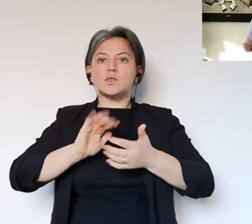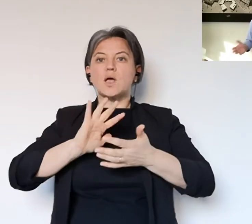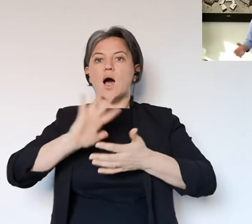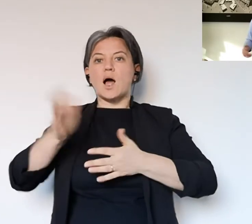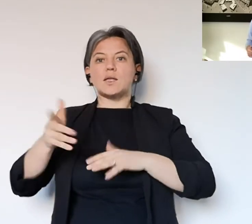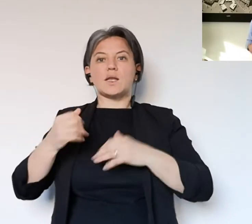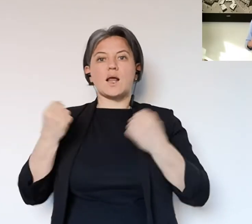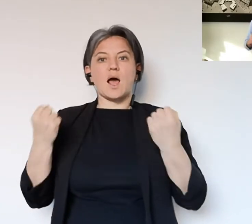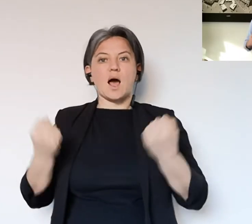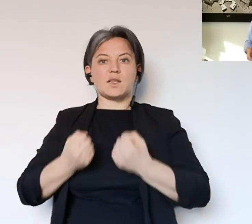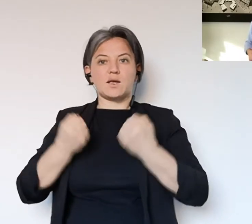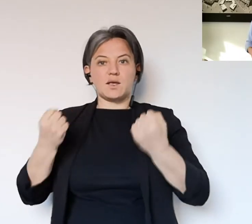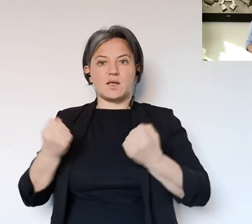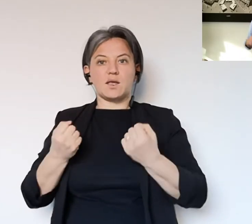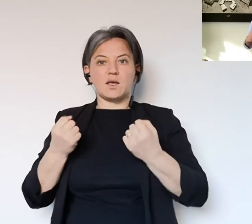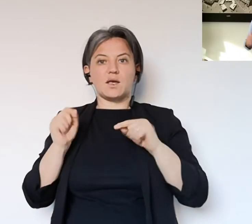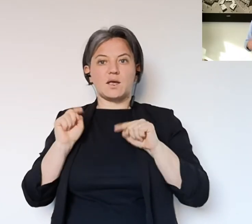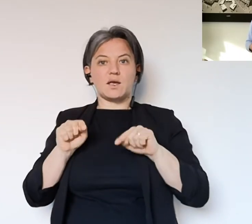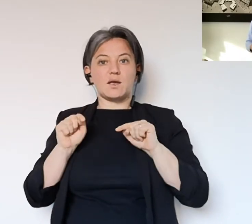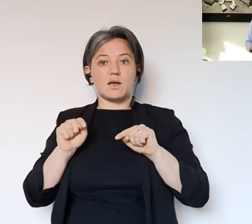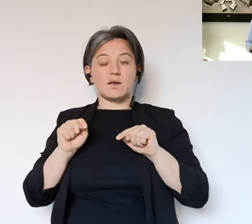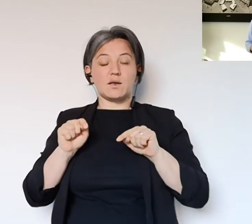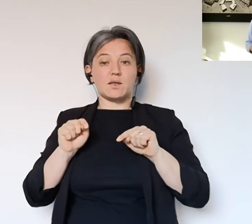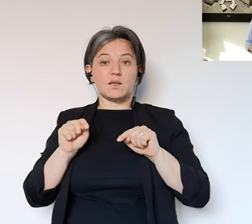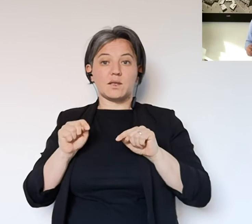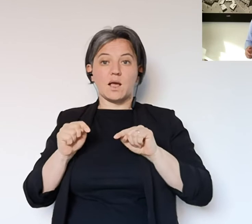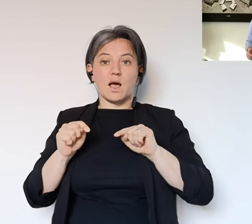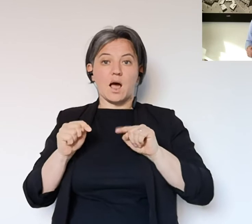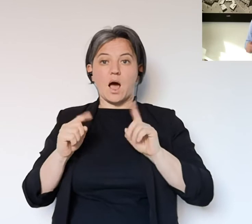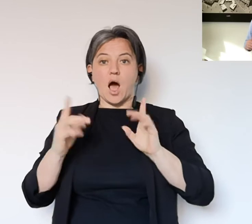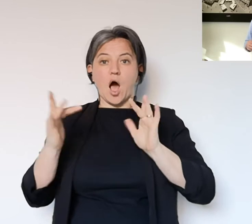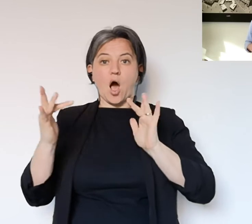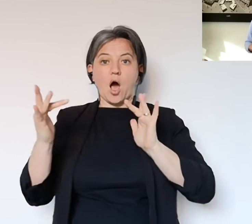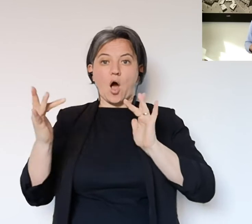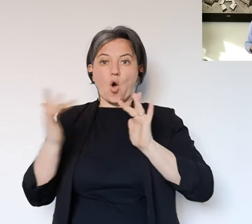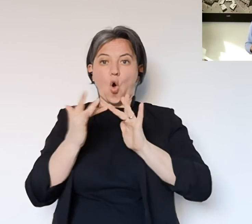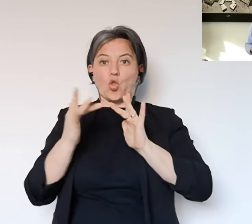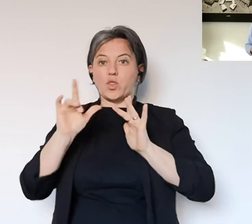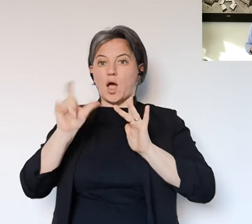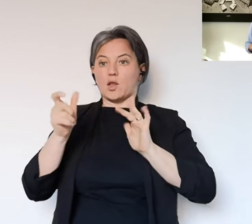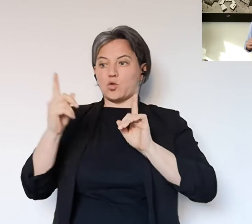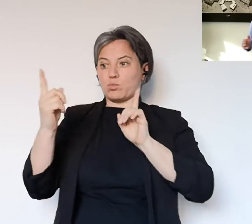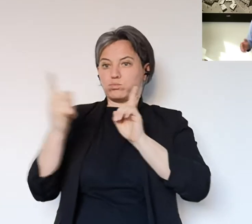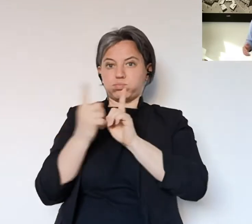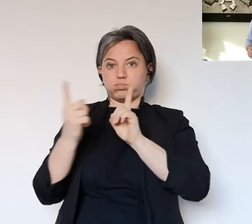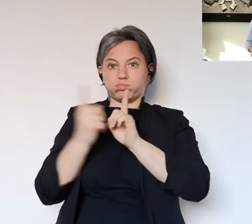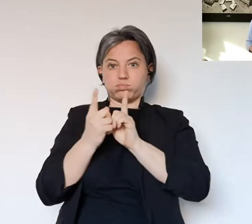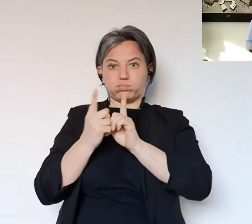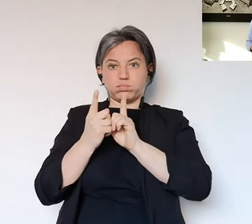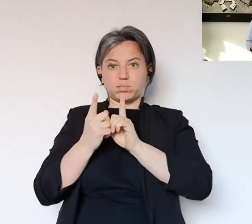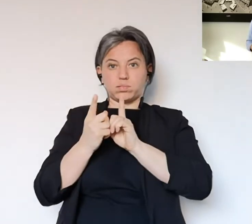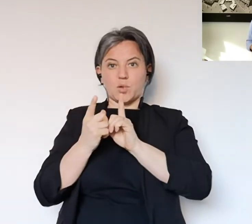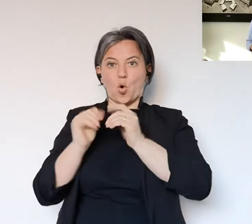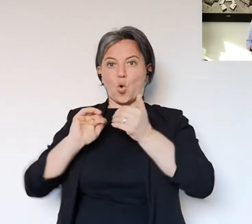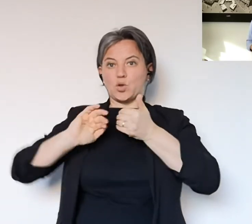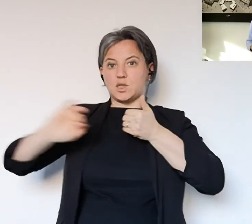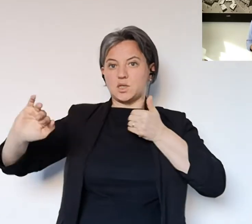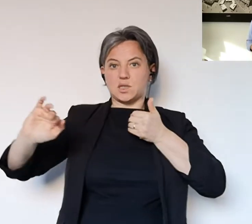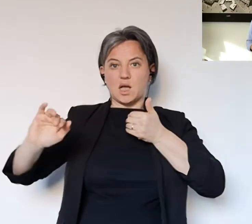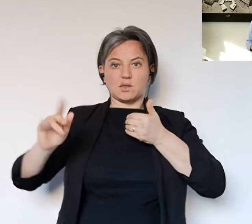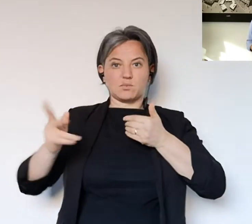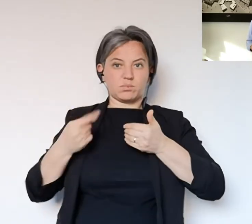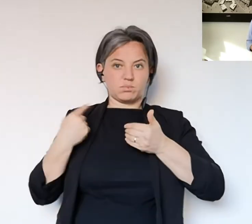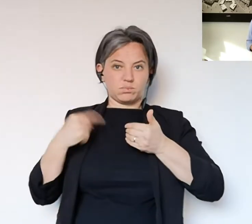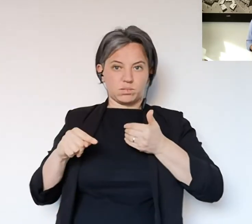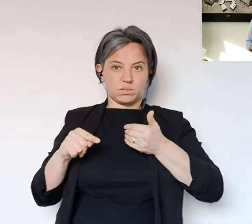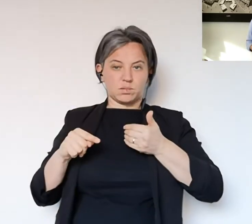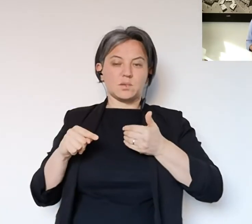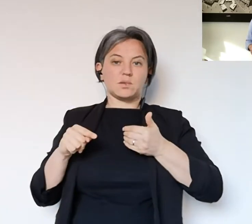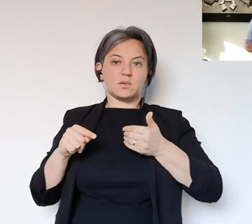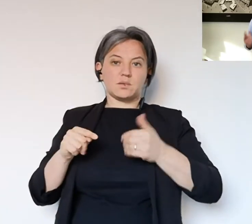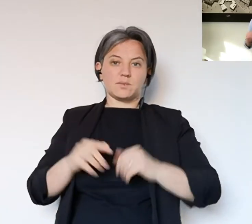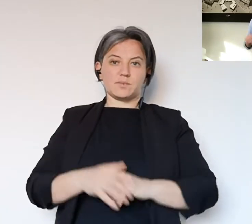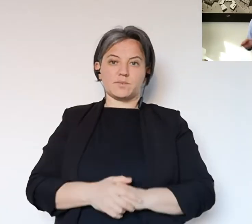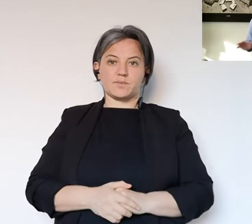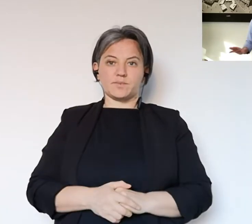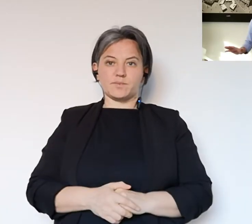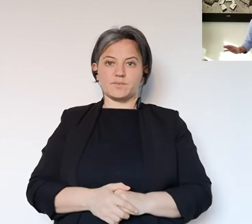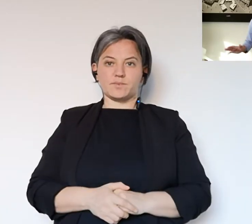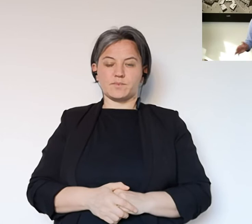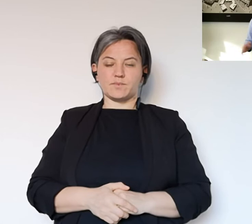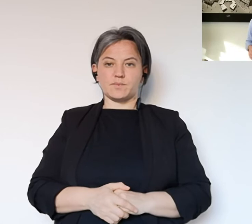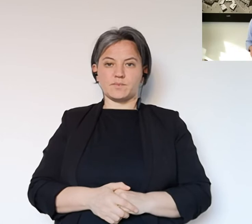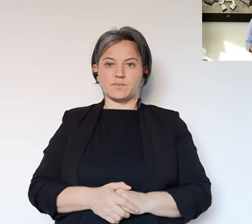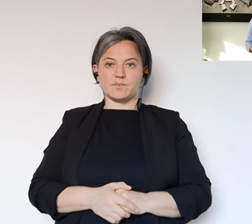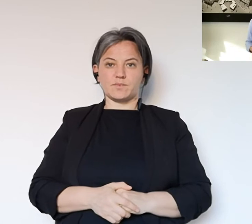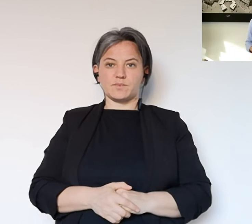vuol dire la corsa e un'altra serie di attività che però non prevedono un contatto o il non